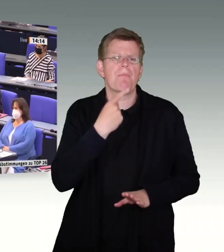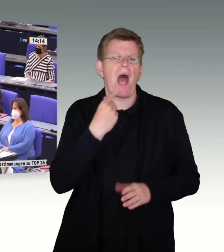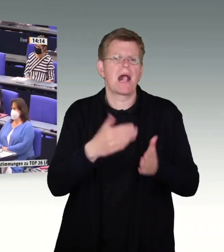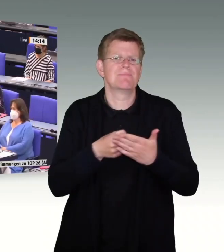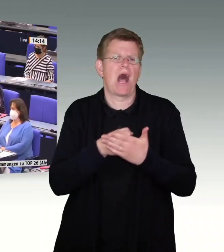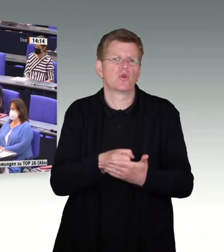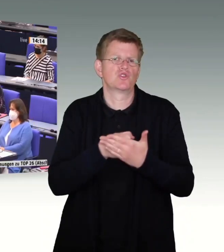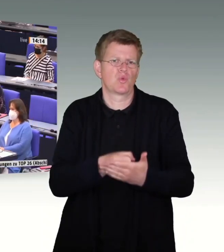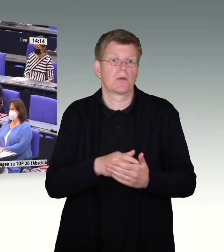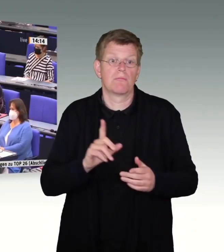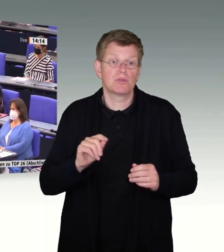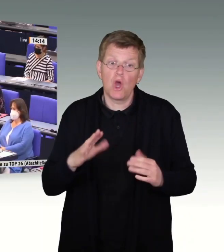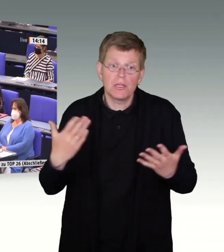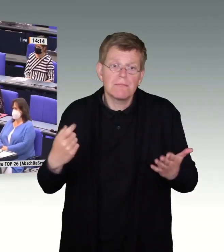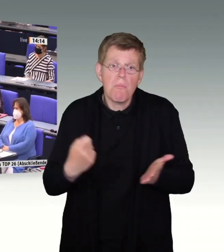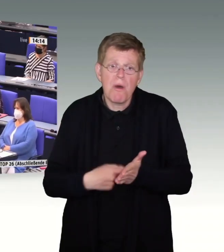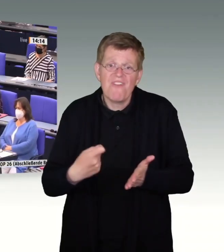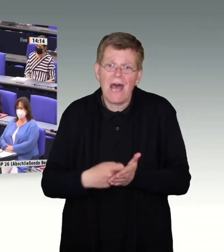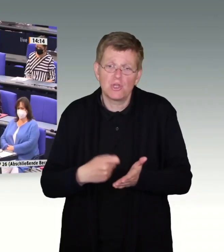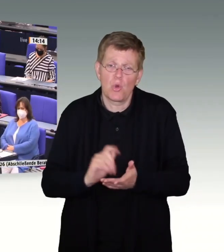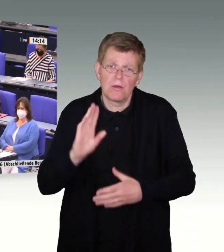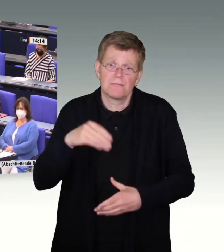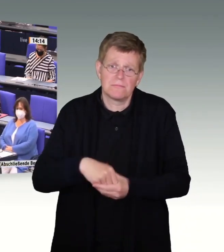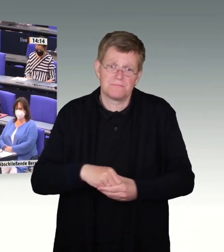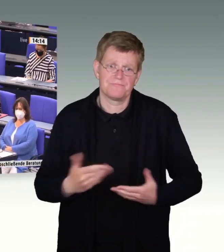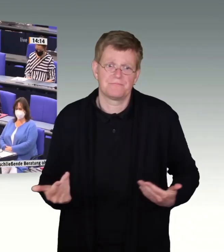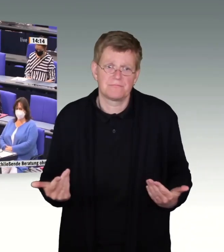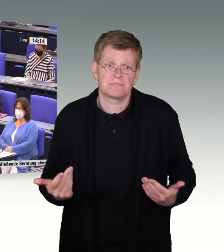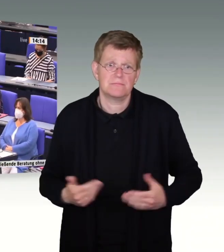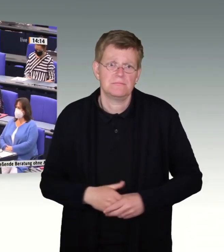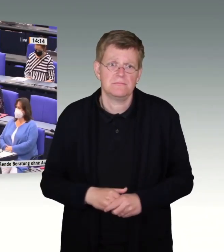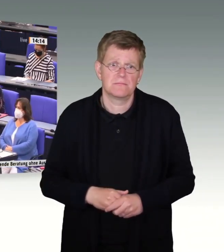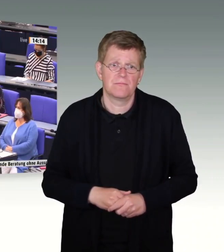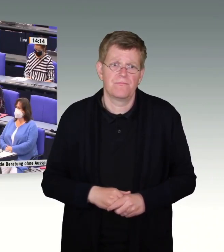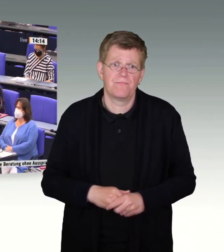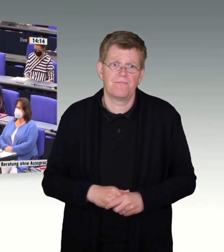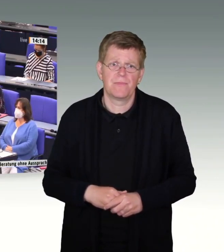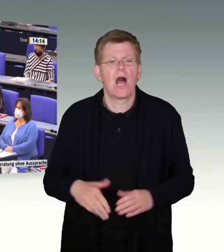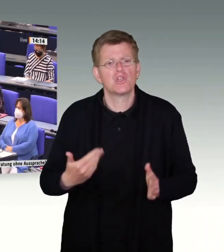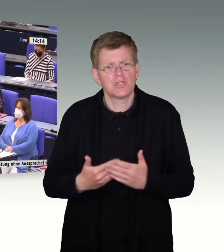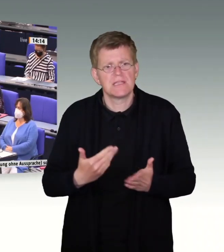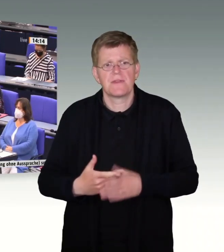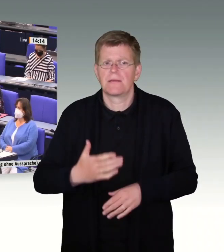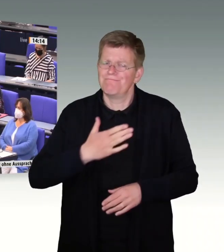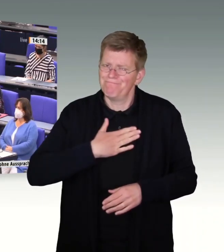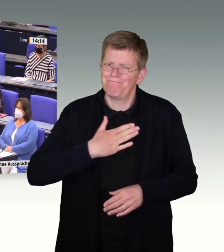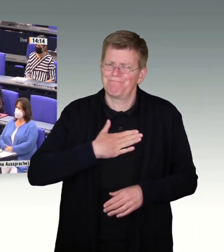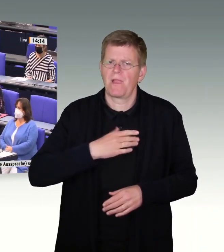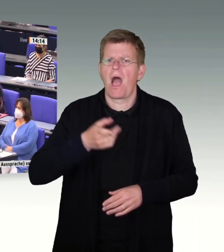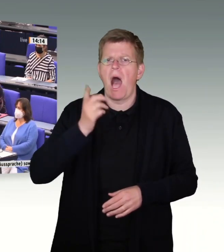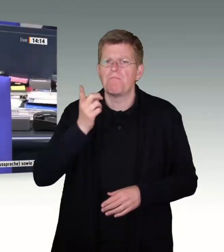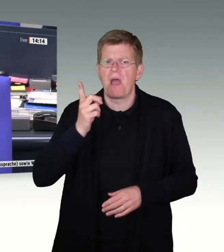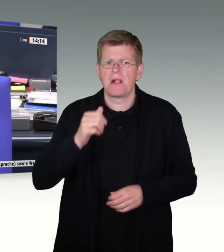Bewertung auch durch die Zuschauenden, Zuhörenden unterliegt. Insofern mein Appell und das ans